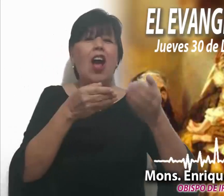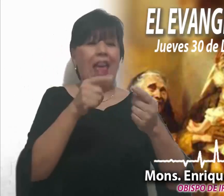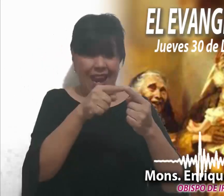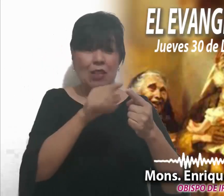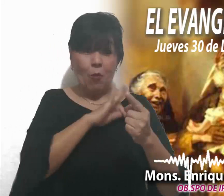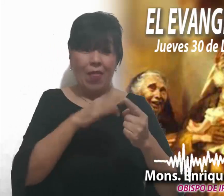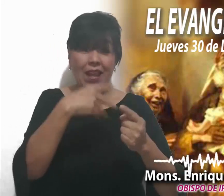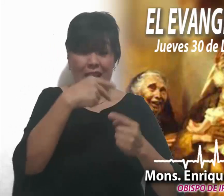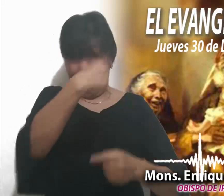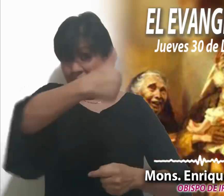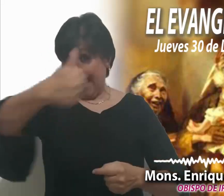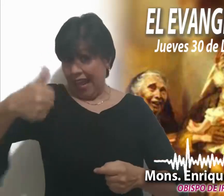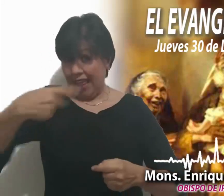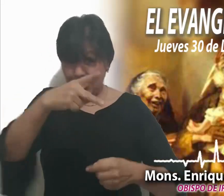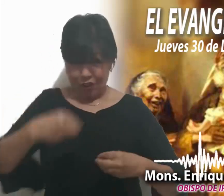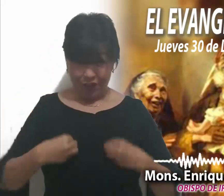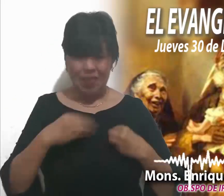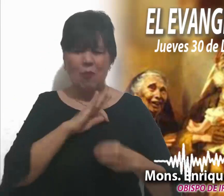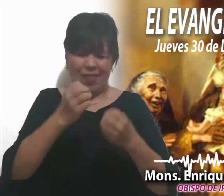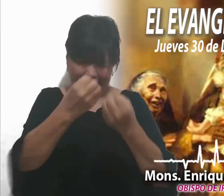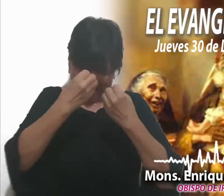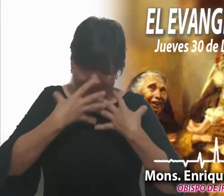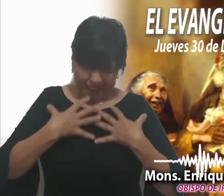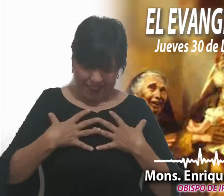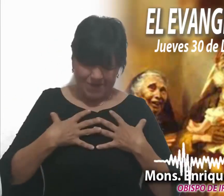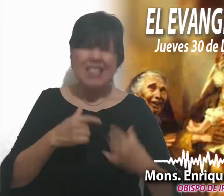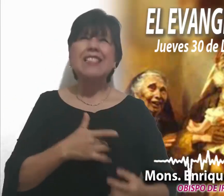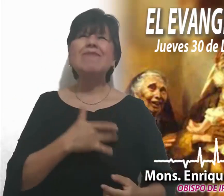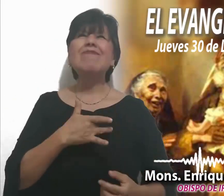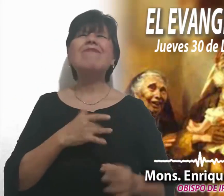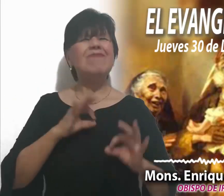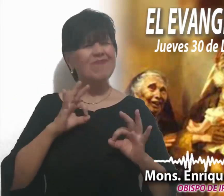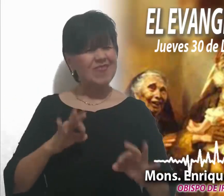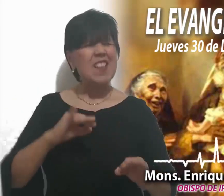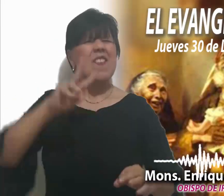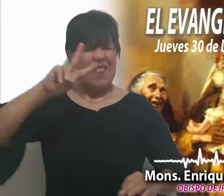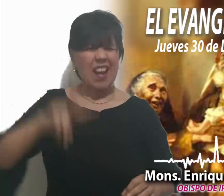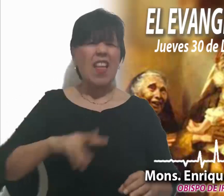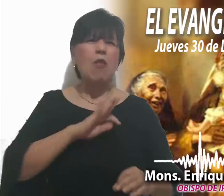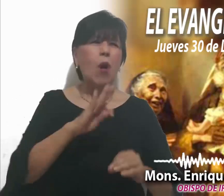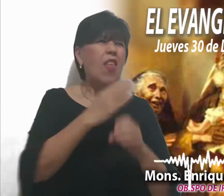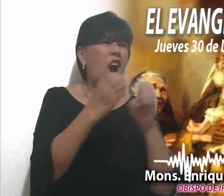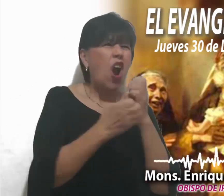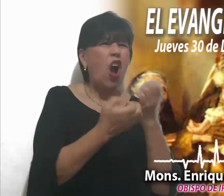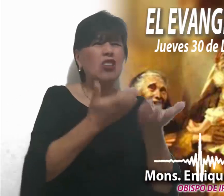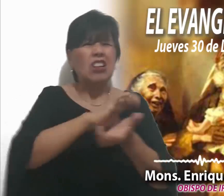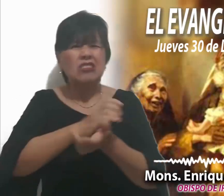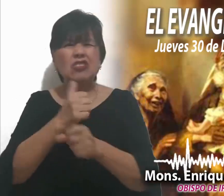vidas, que les dé sentido y que realmente nos libere de toda opresión.